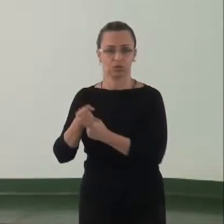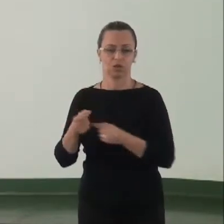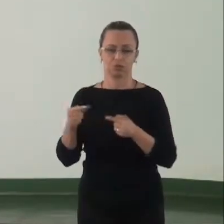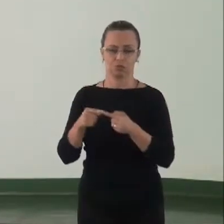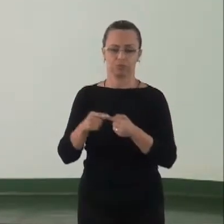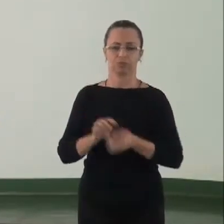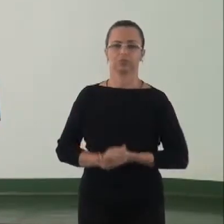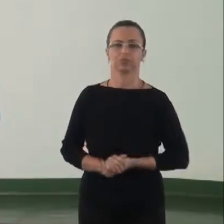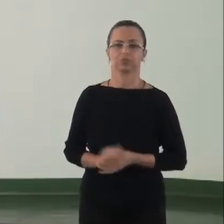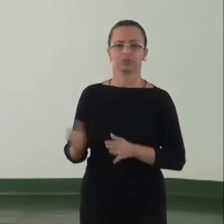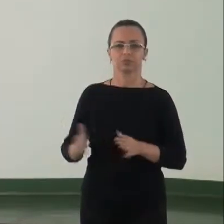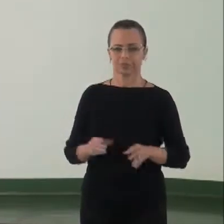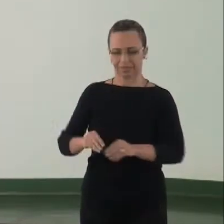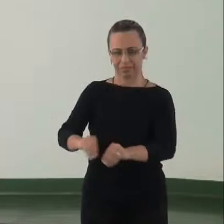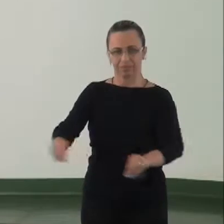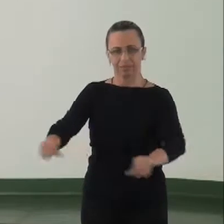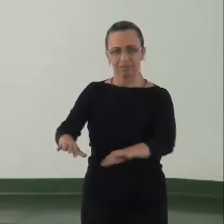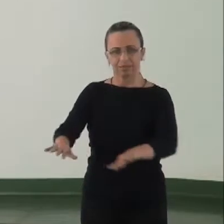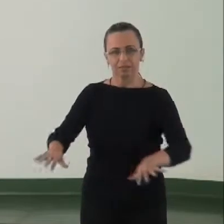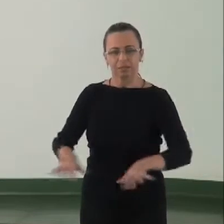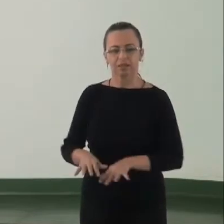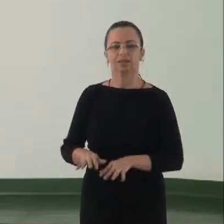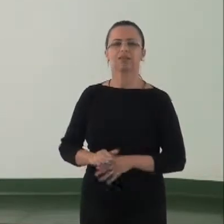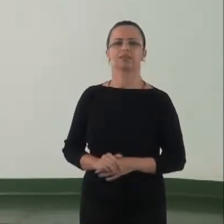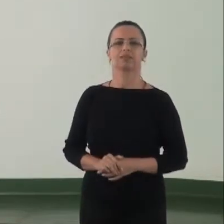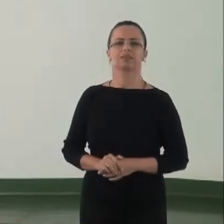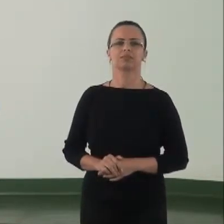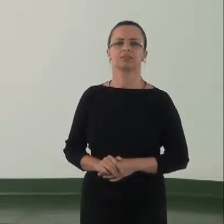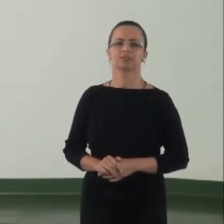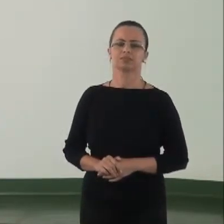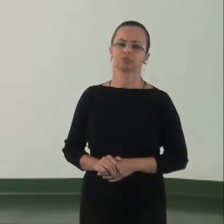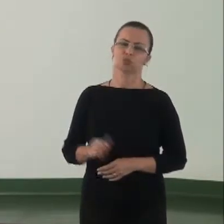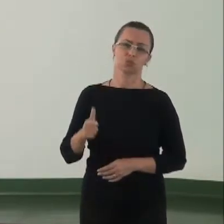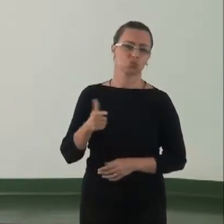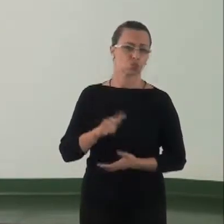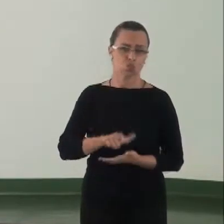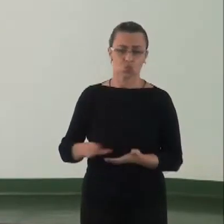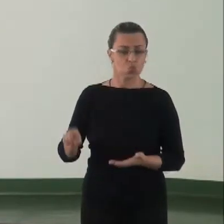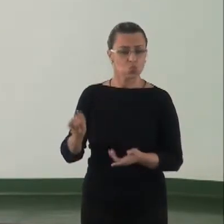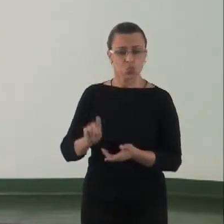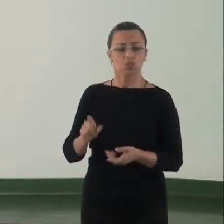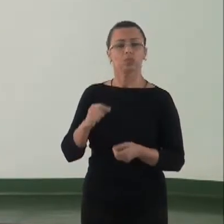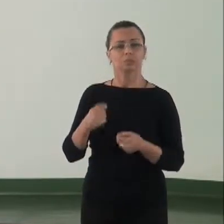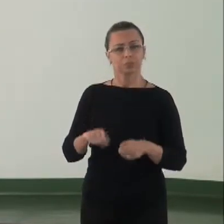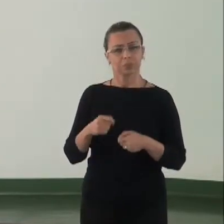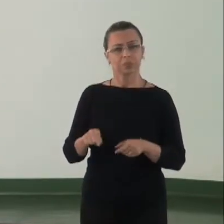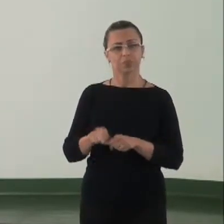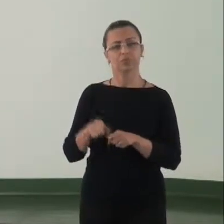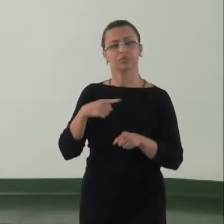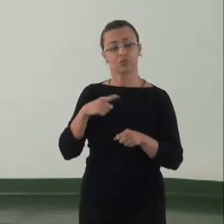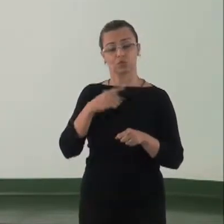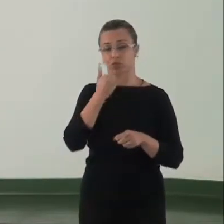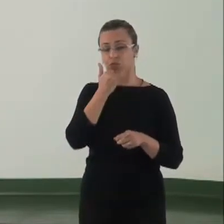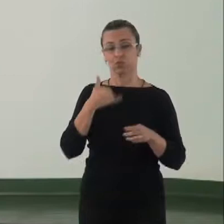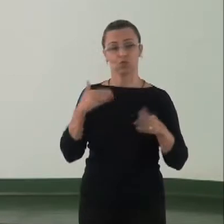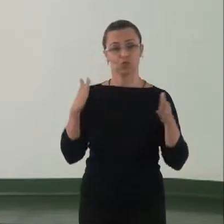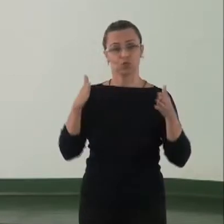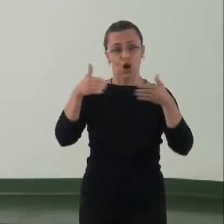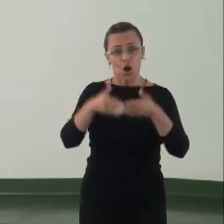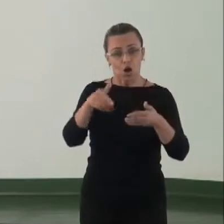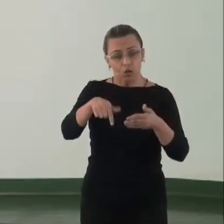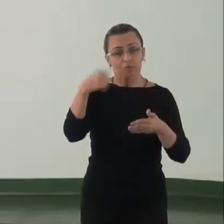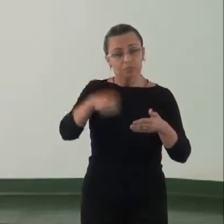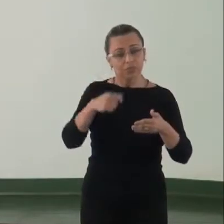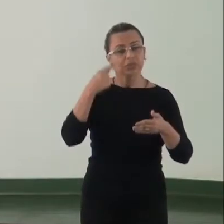Que esses fóruns, ou mesmo na ausência deles, que sejam realizadas audiências públicas com enfoque nos impactos dos